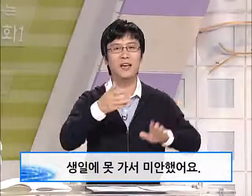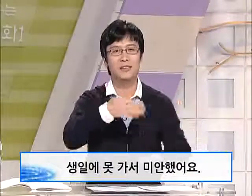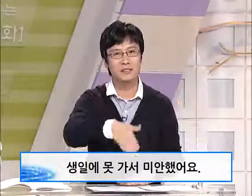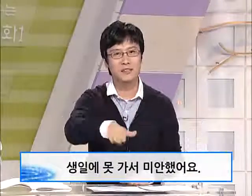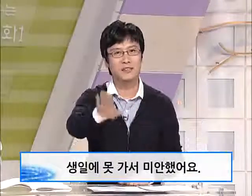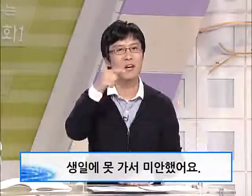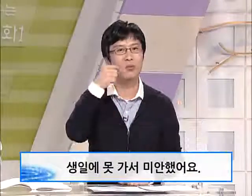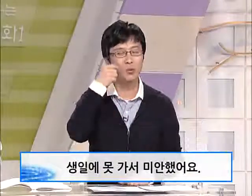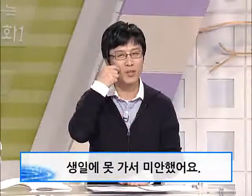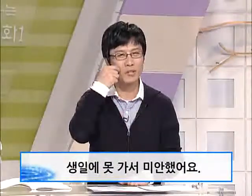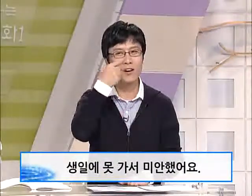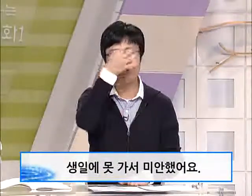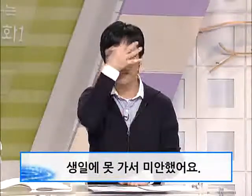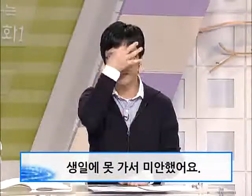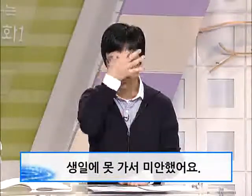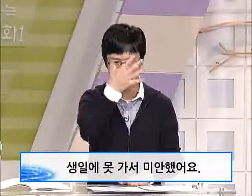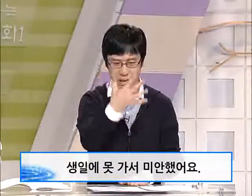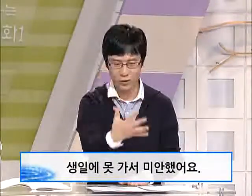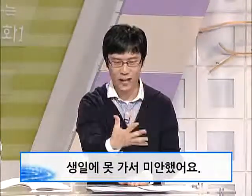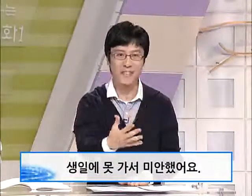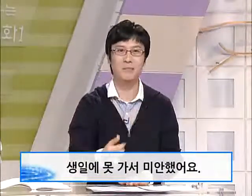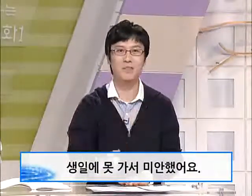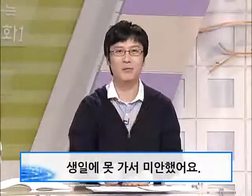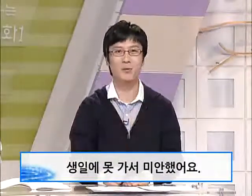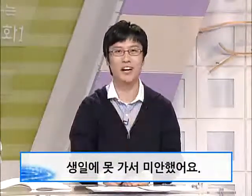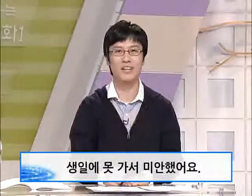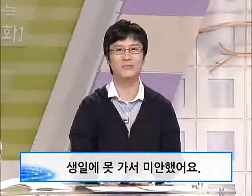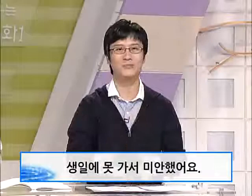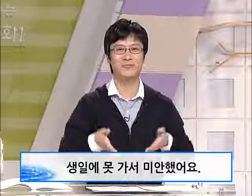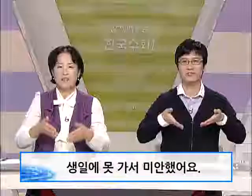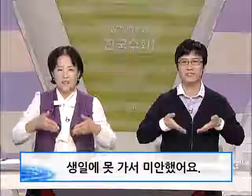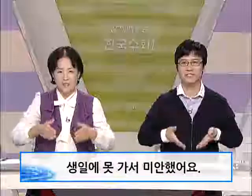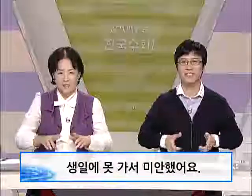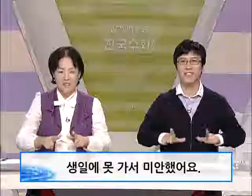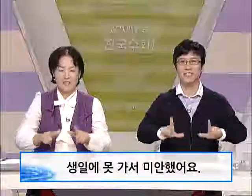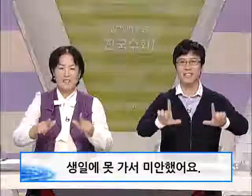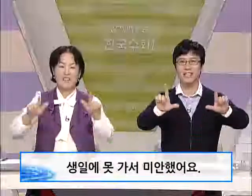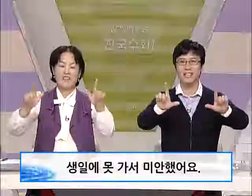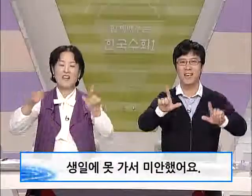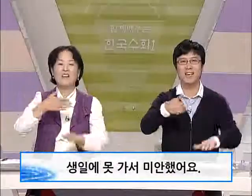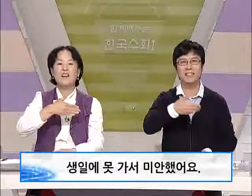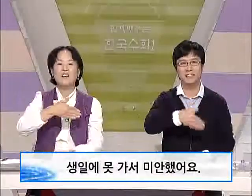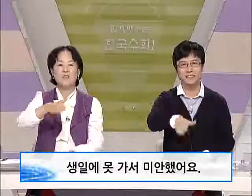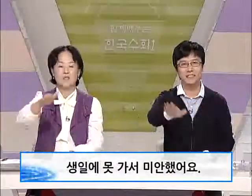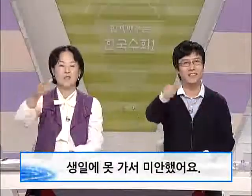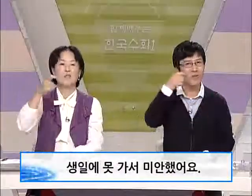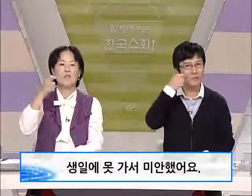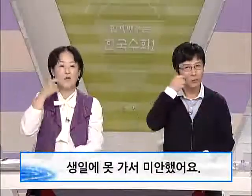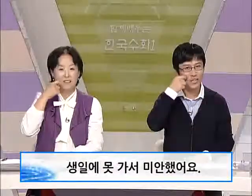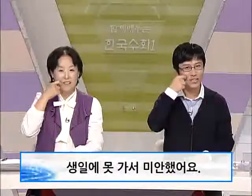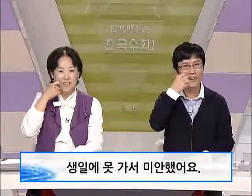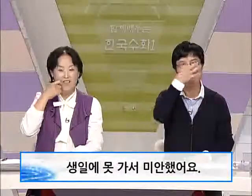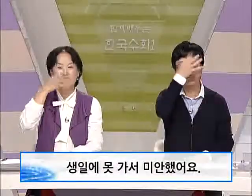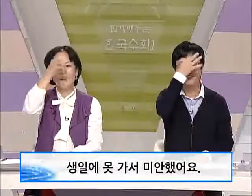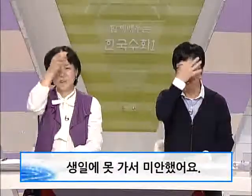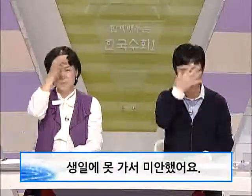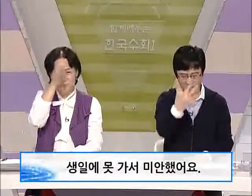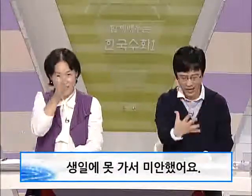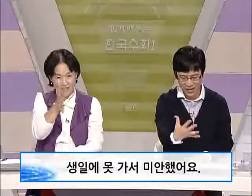못 가서 미안해요. 다 같이 한번 해볼까요? 생일에 못 가서 미안해요. 미안해요.